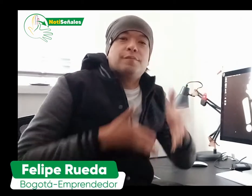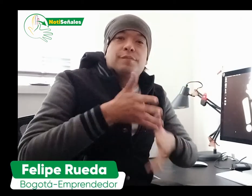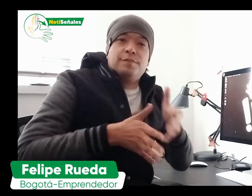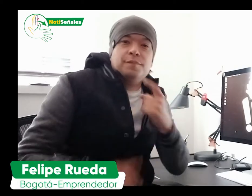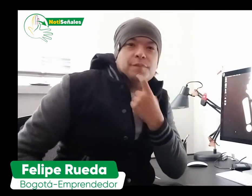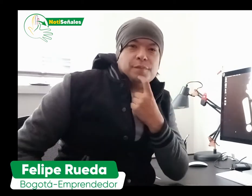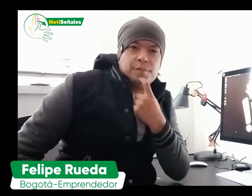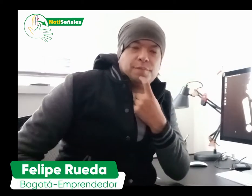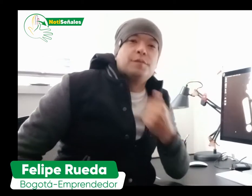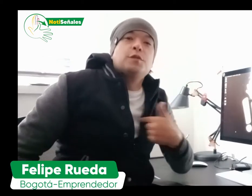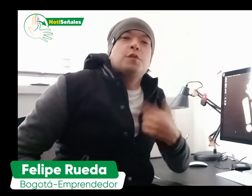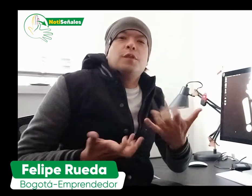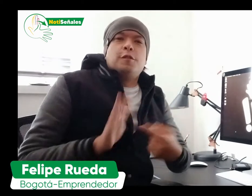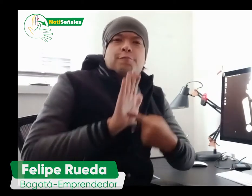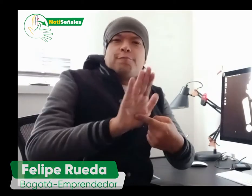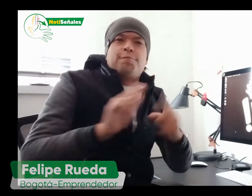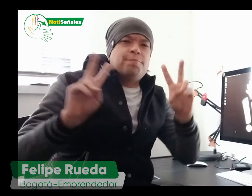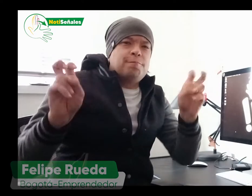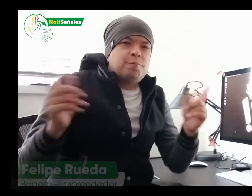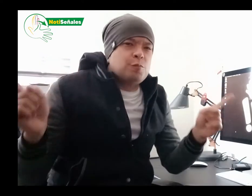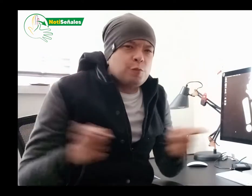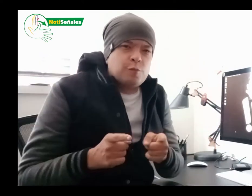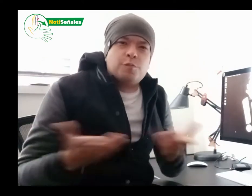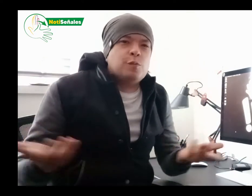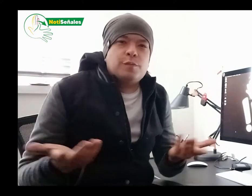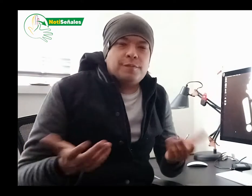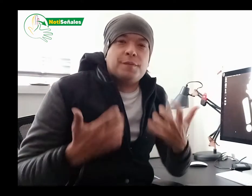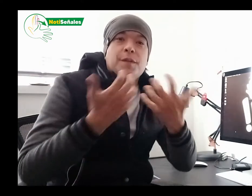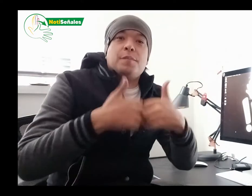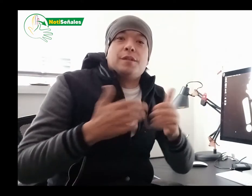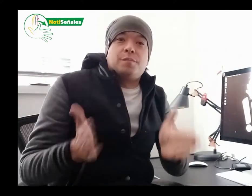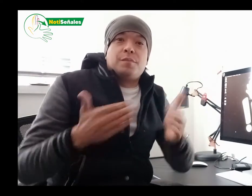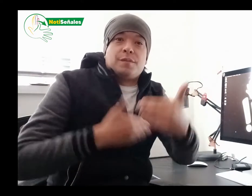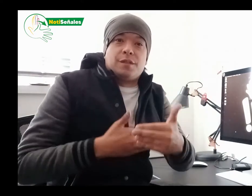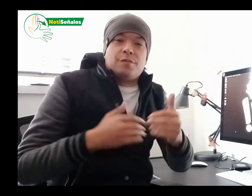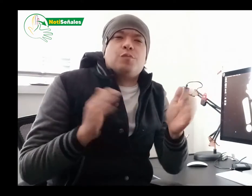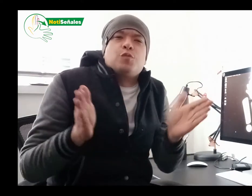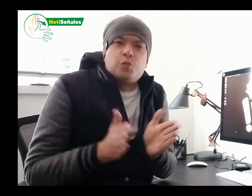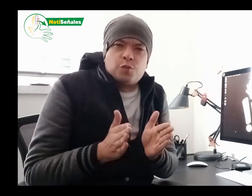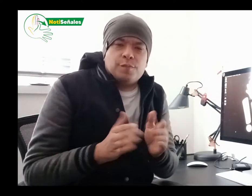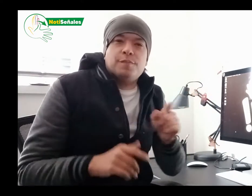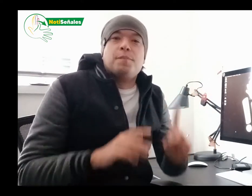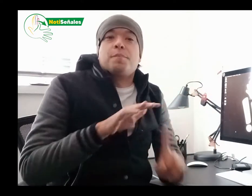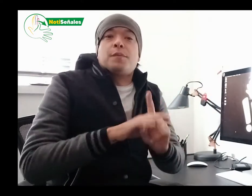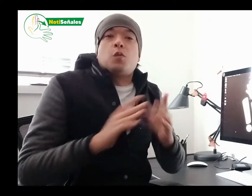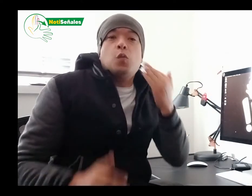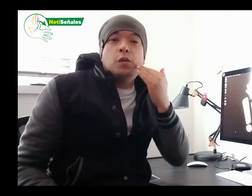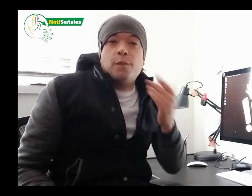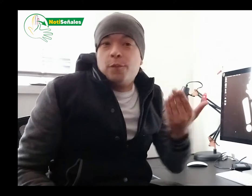es mi seña y quiero mostrarles mi emprendimiento. Es una empresa pequeña que